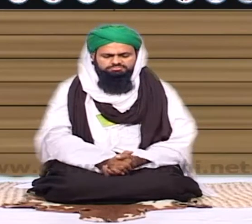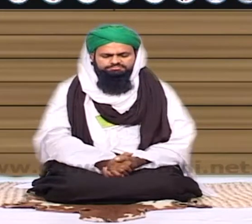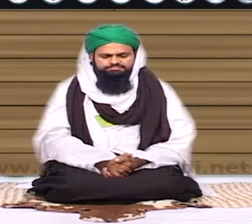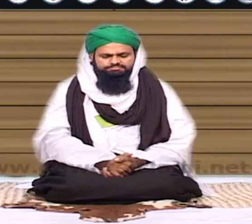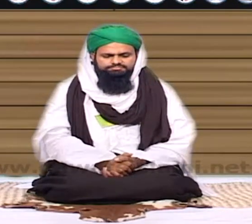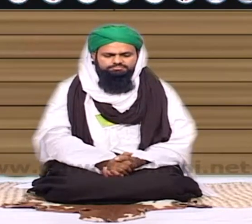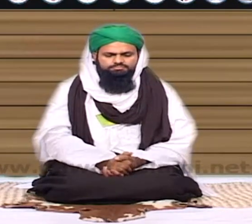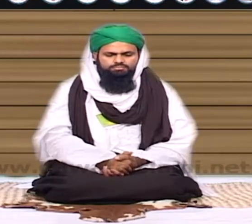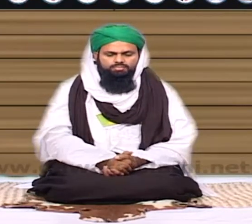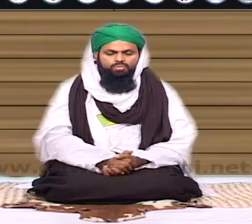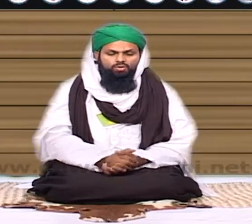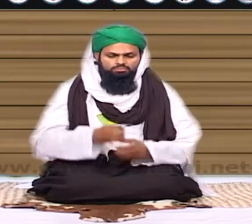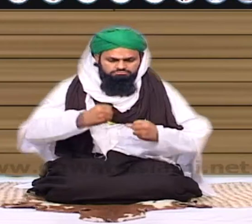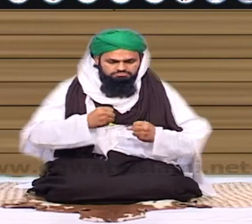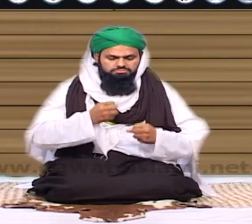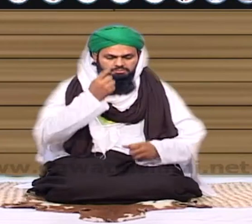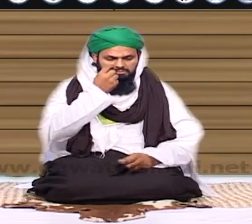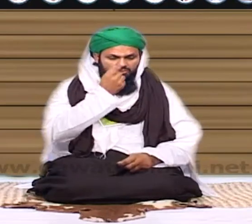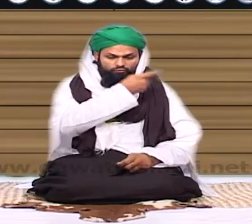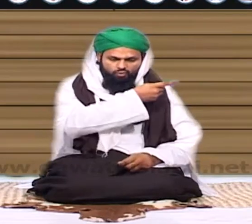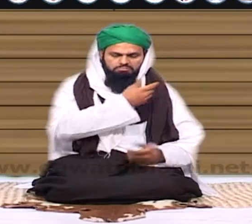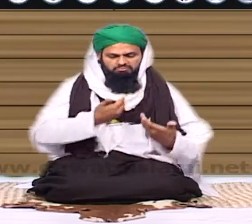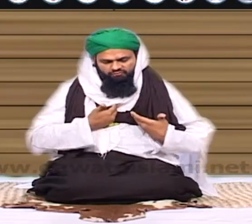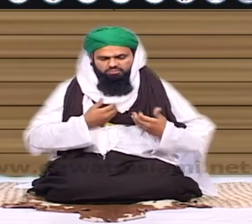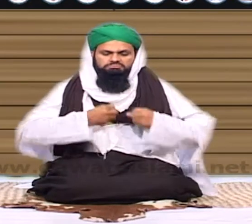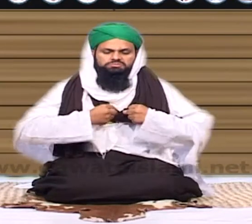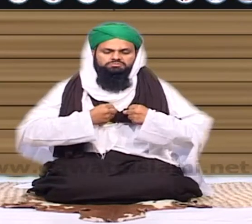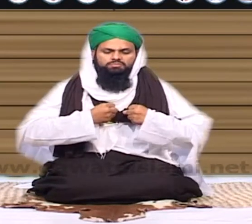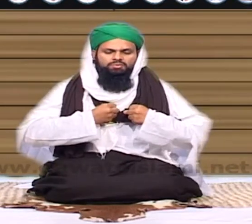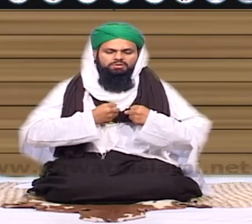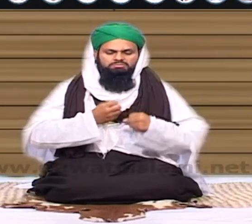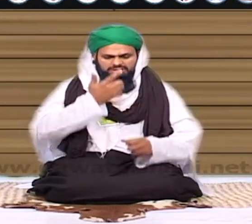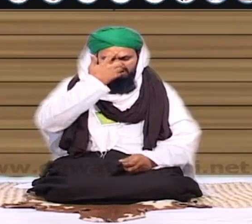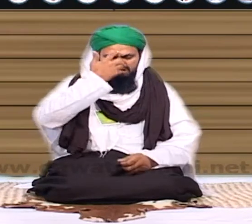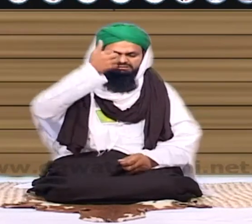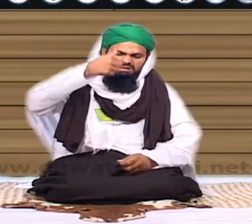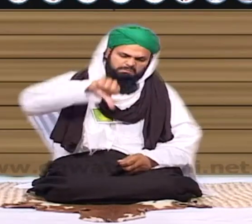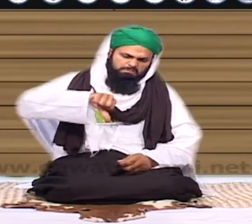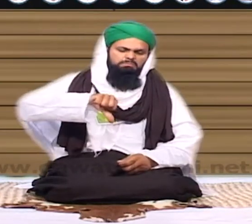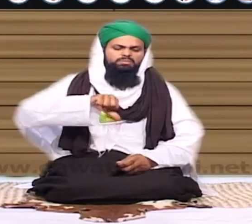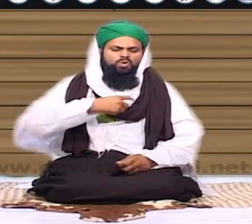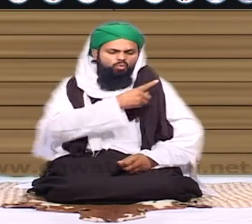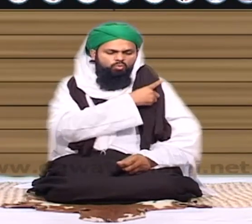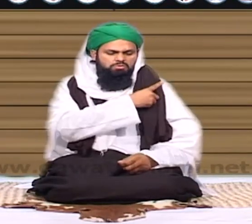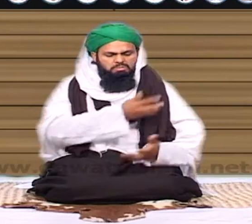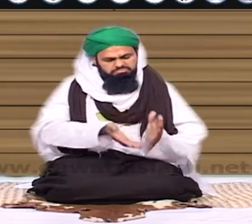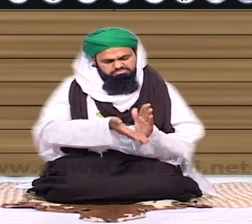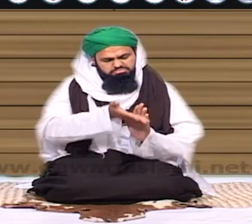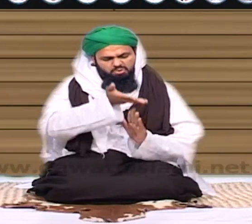ملوث ہو رہتے ہیں وہ نوجوان وہ ہوئے یا ہم نوجوان ہم لوگ جو ہیں بدقسمتی سے گناہوں میں